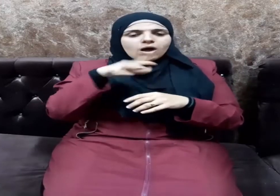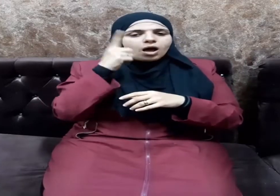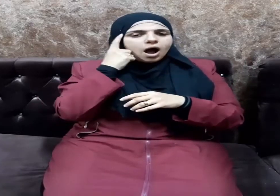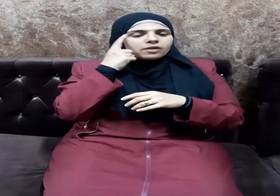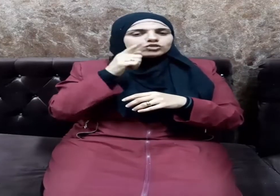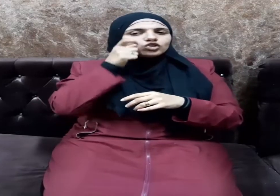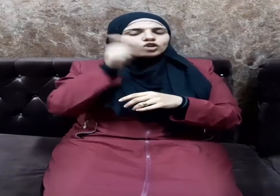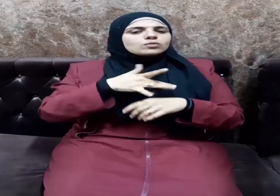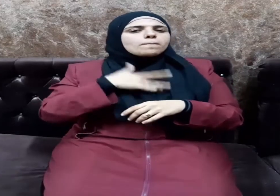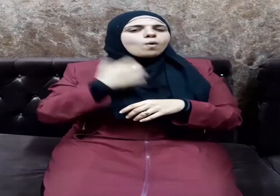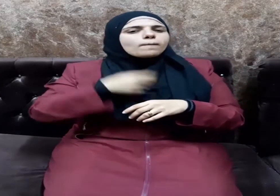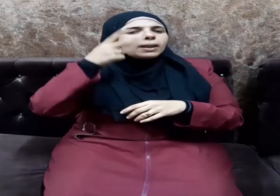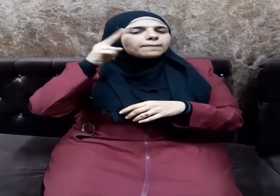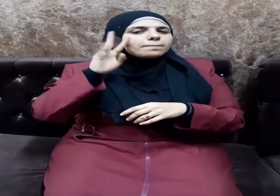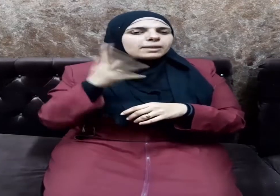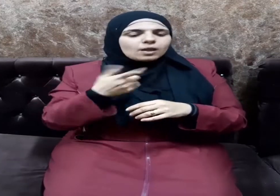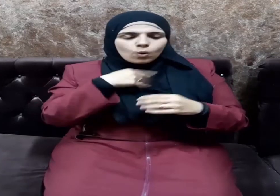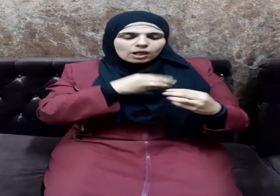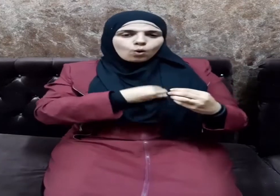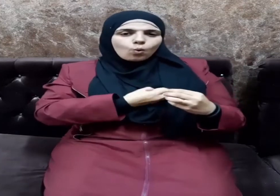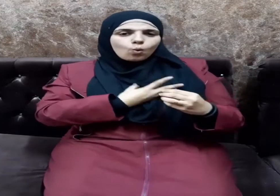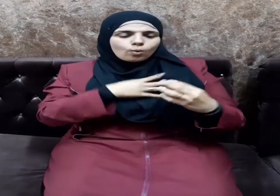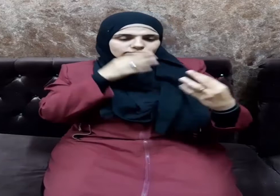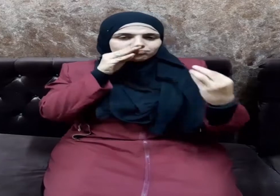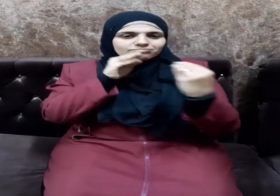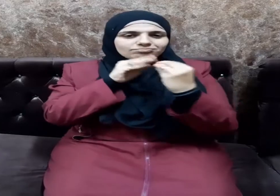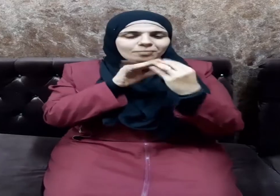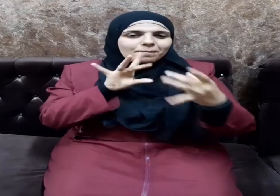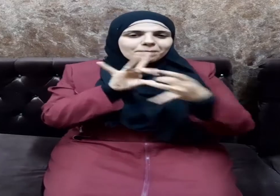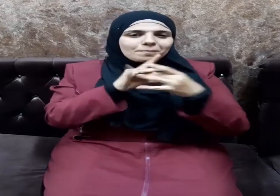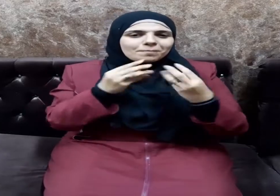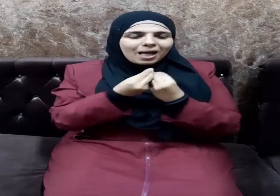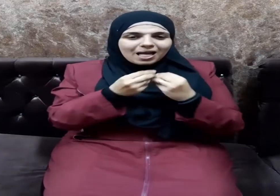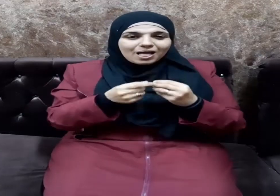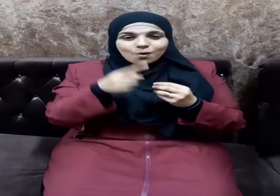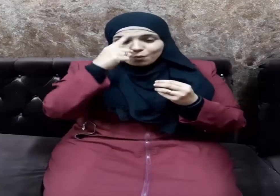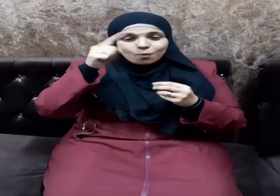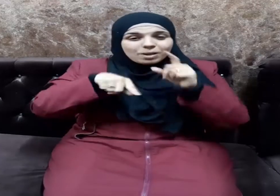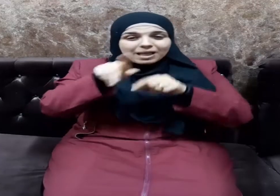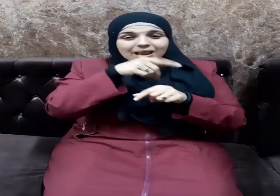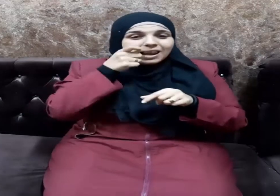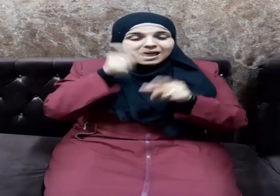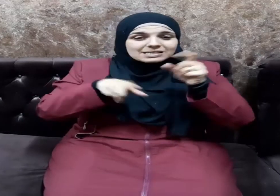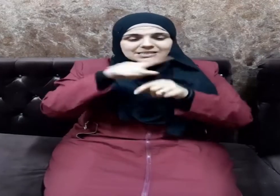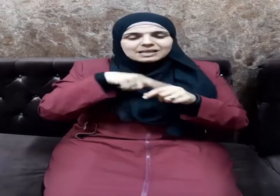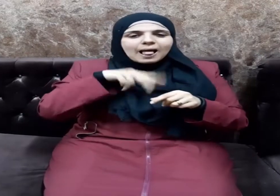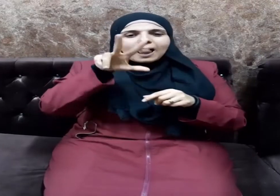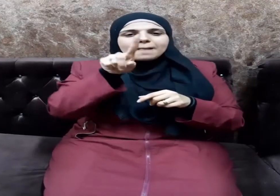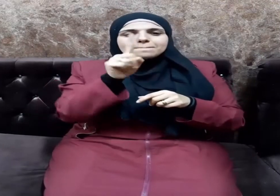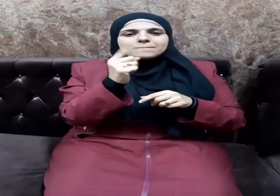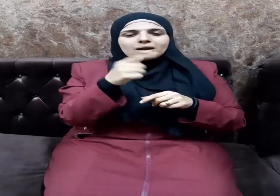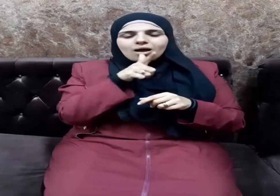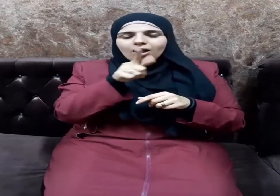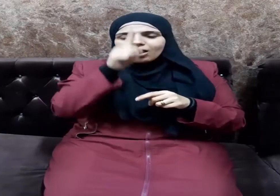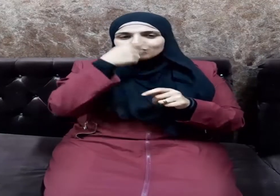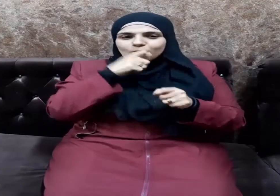المؤمنون وتتآلف القلوب وبه ينال العبد البر قال تعالى